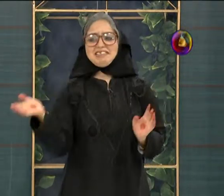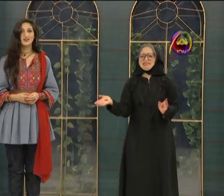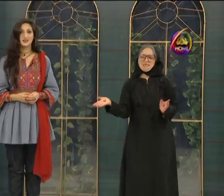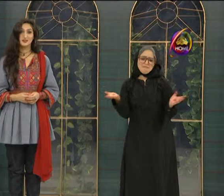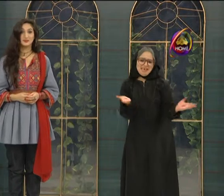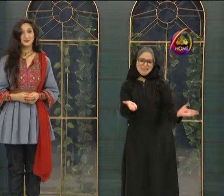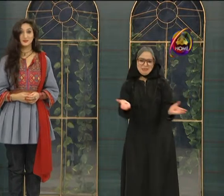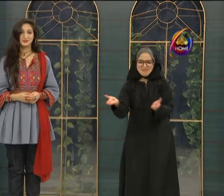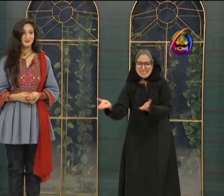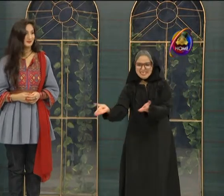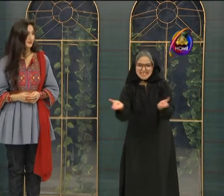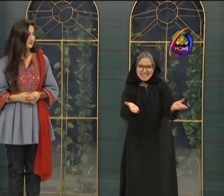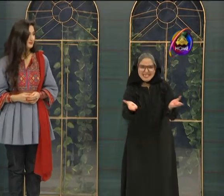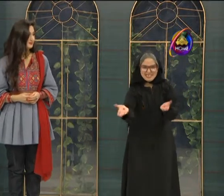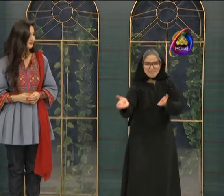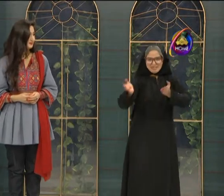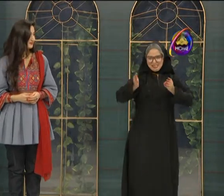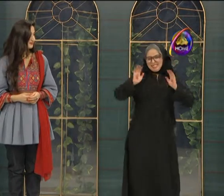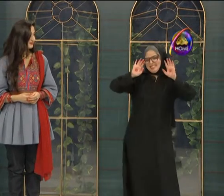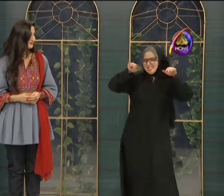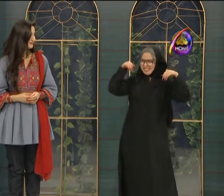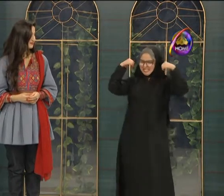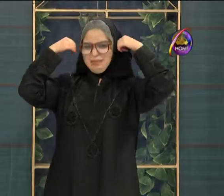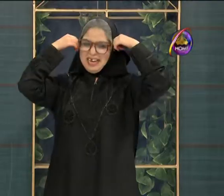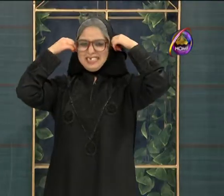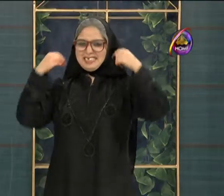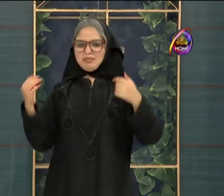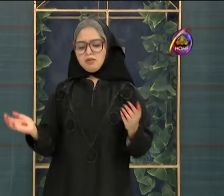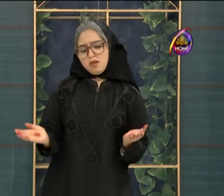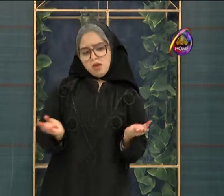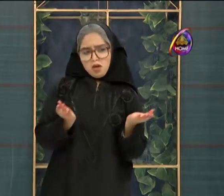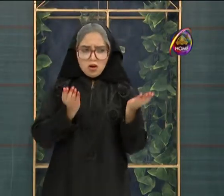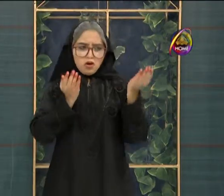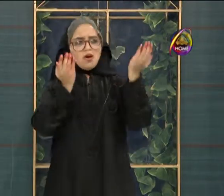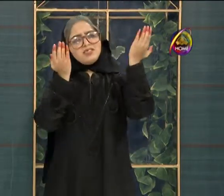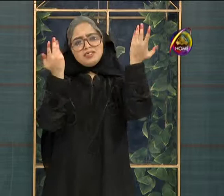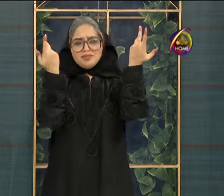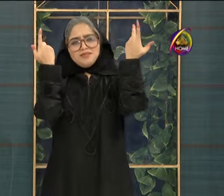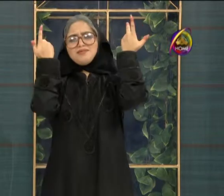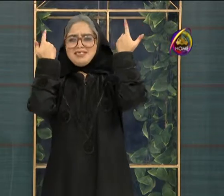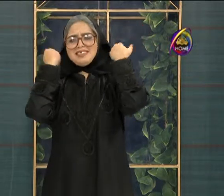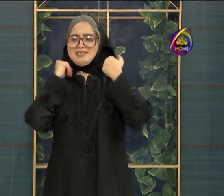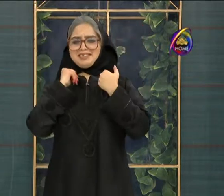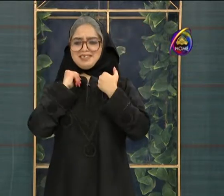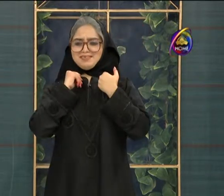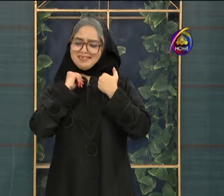میں تو اپنے ننڈے ننڈے بچوں کی زندگی کی دعائیں کرتی ہوں اور سکون سے سوتی ہوں